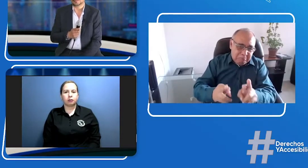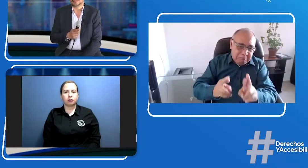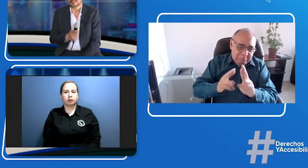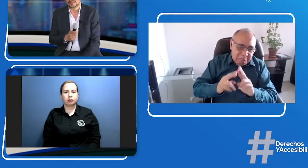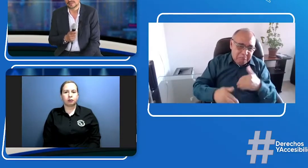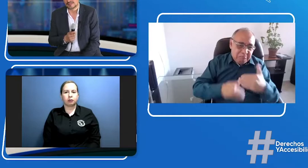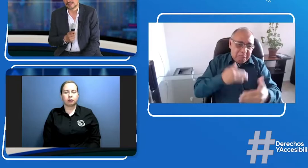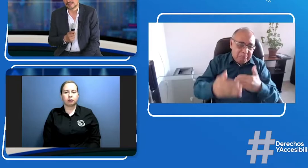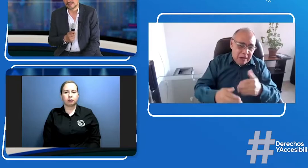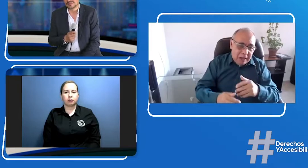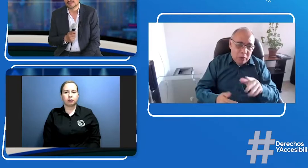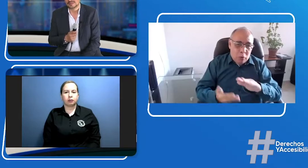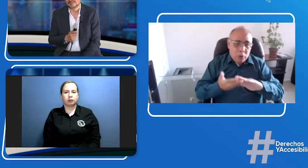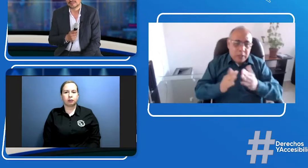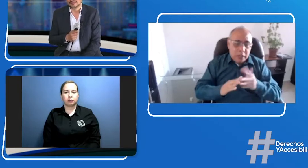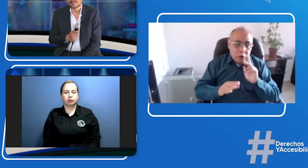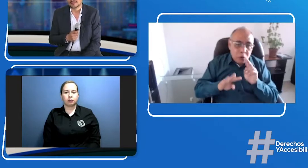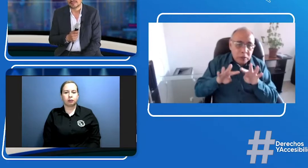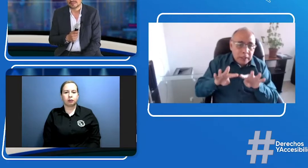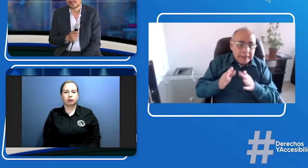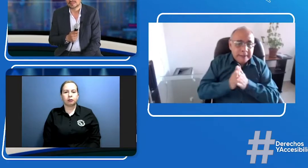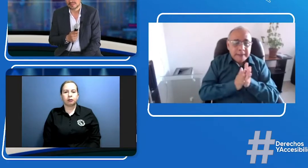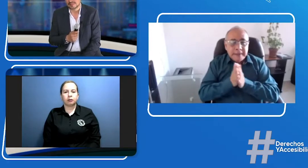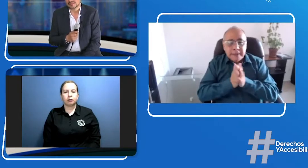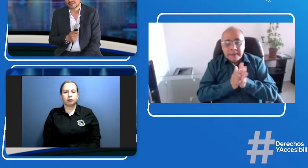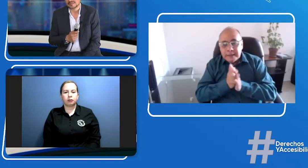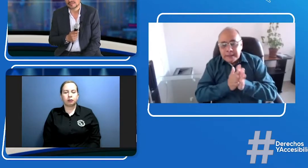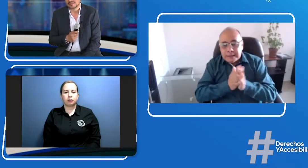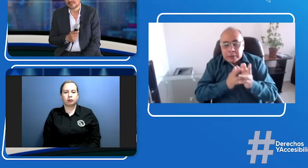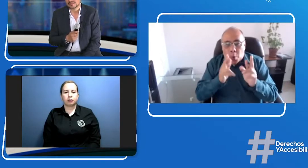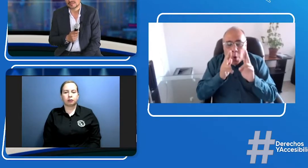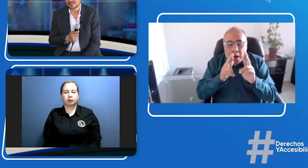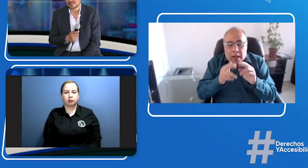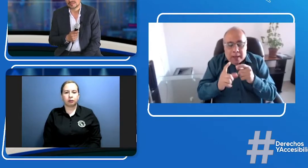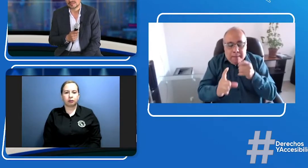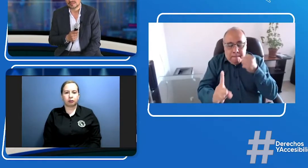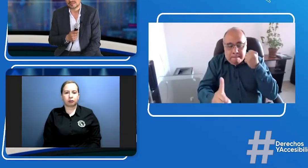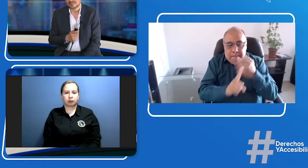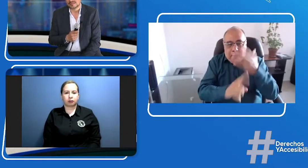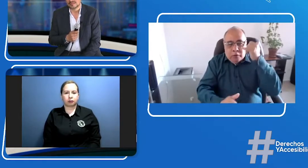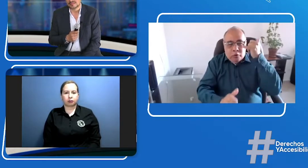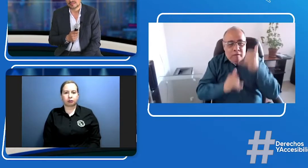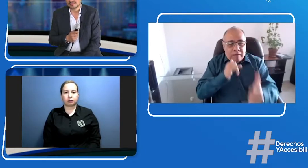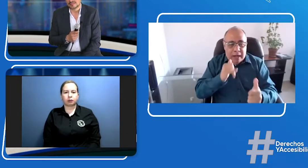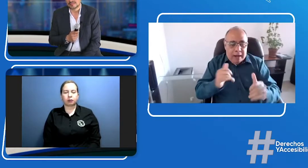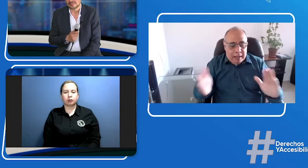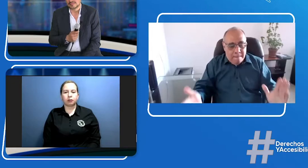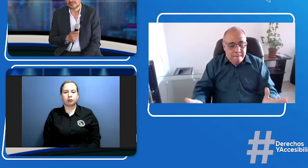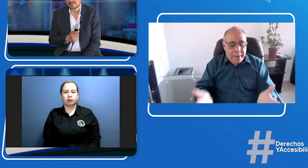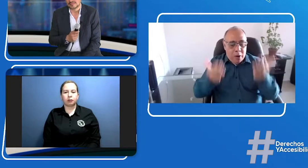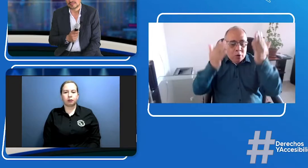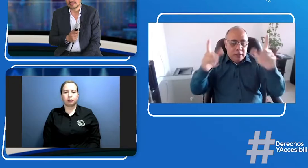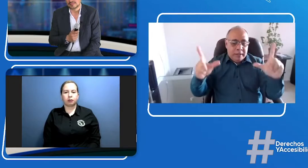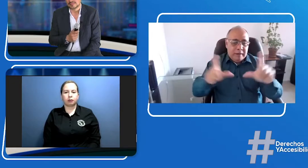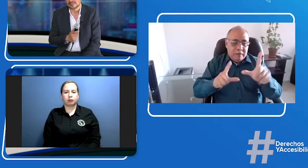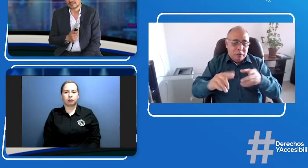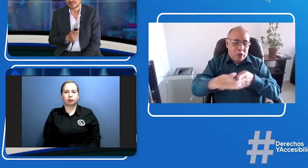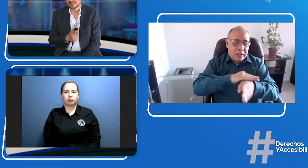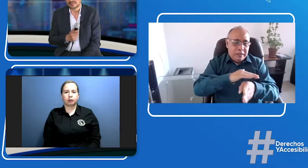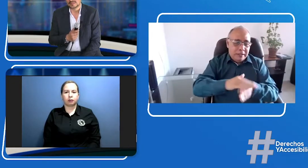Son esas tres preguntas. ¿Por qué surge la necesidad? ¿Cómo está la relación con la resolución 2016? Y la recolección, ¿no? Porque la